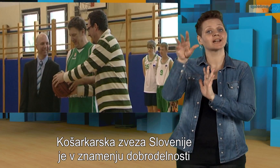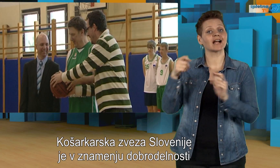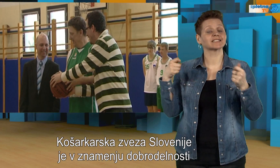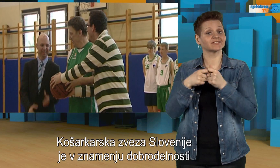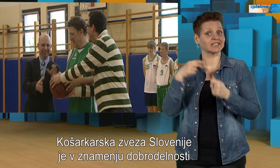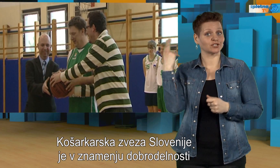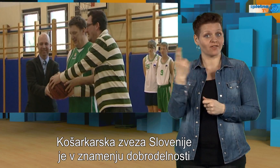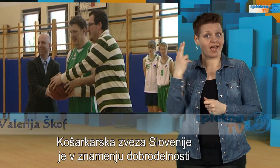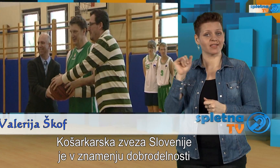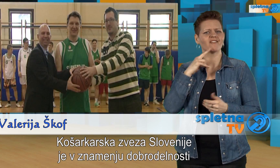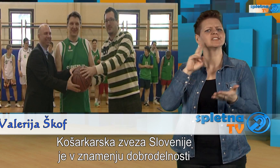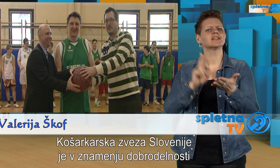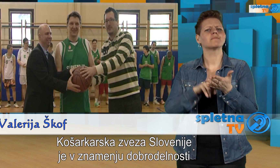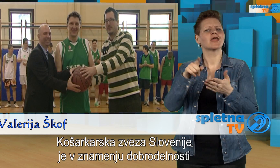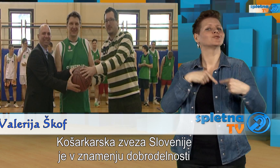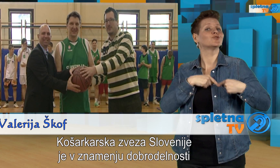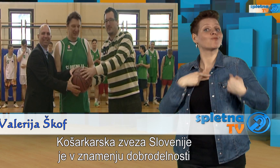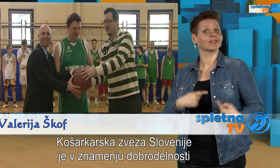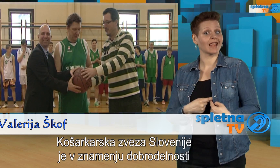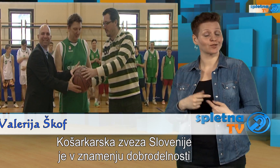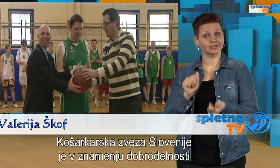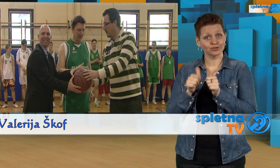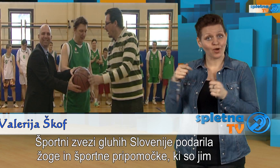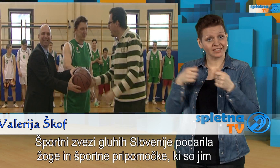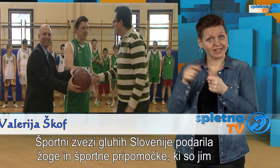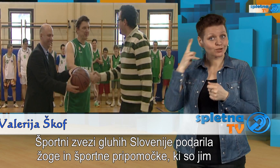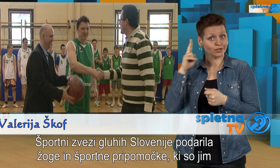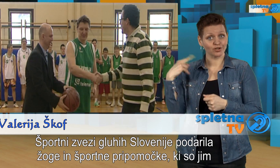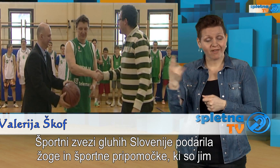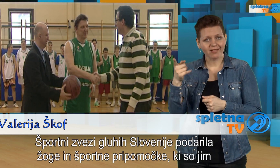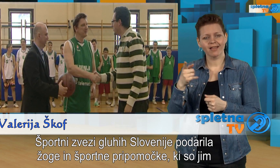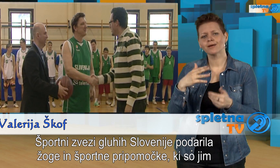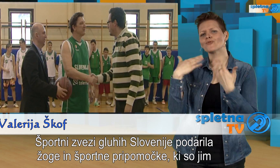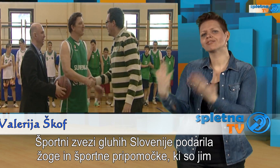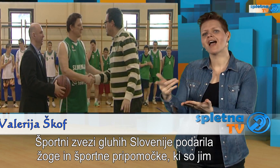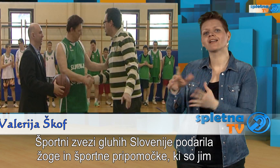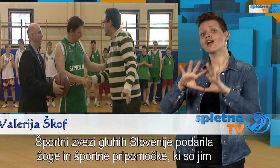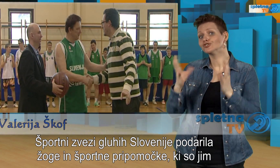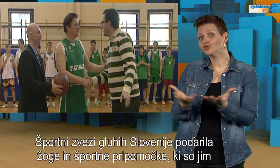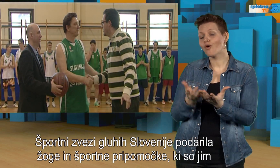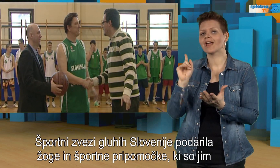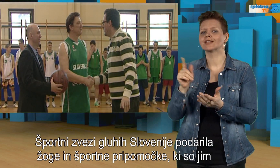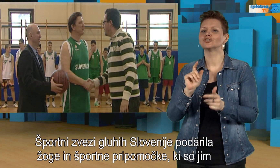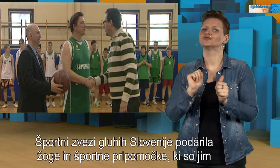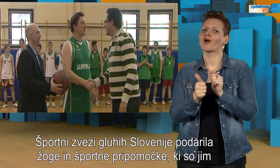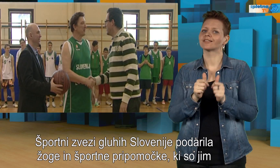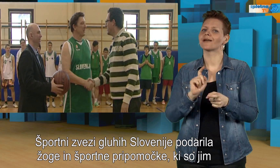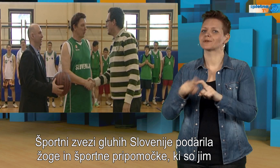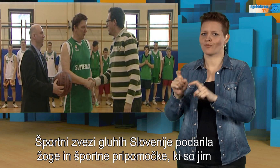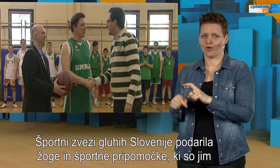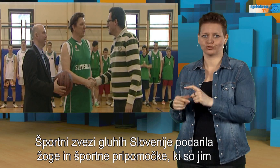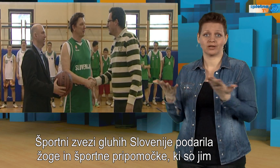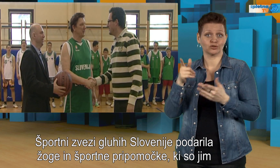Košarkarska zveza Slovenije je v znamenju dobrodelnosti športni zvezi gluhih Slovenije podarila žoge in športne